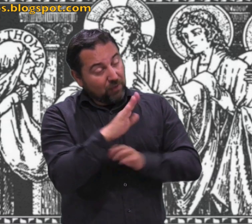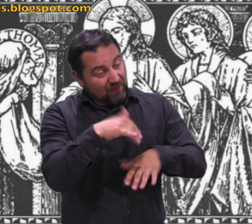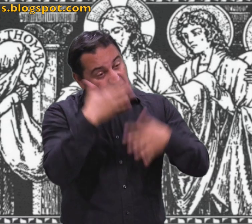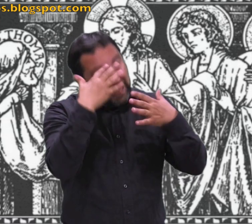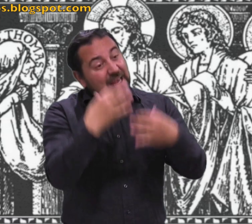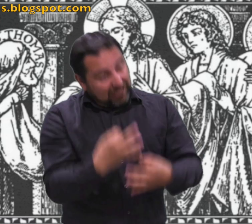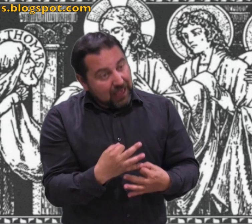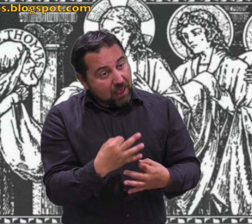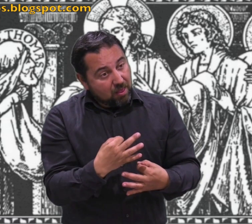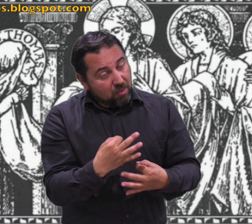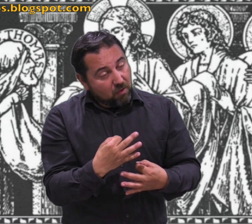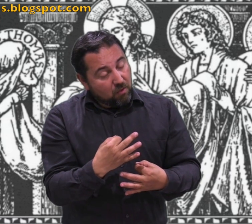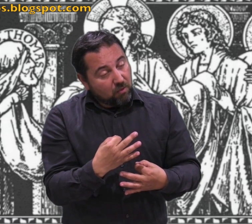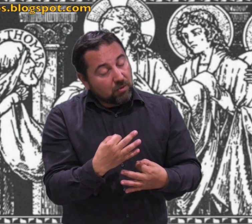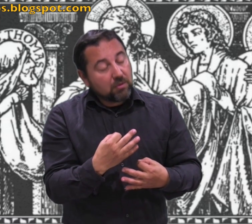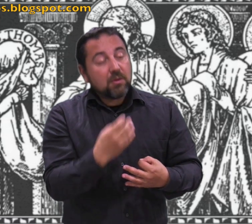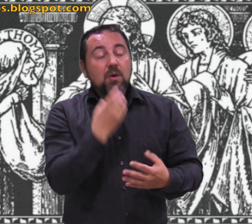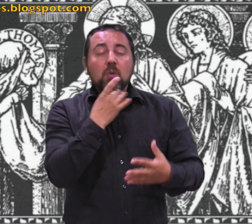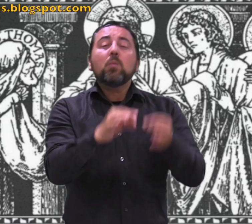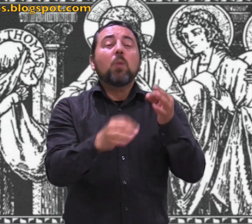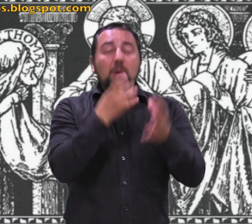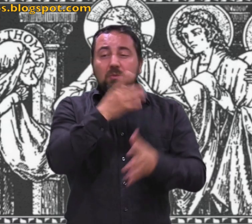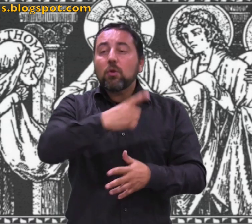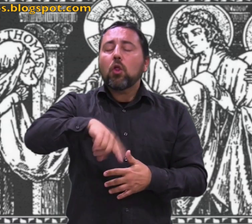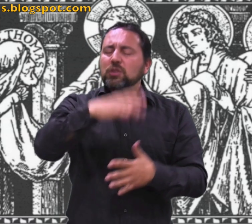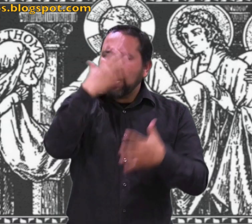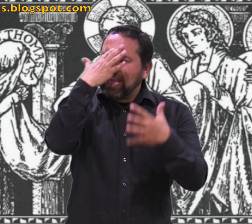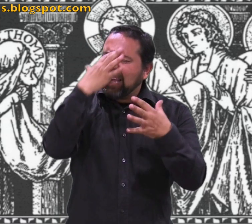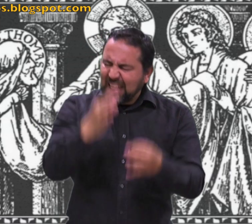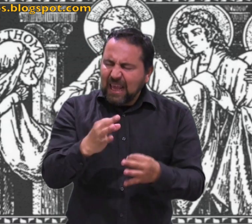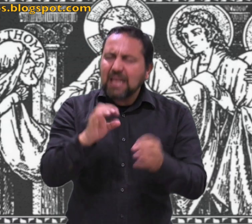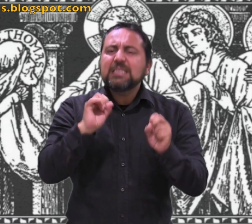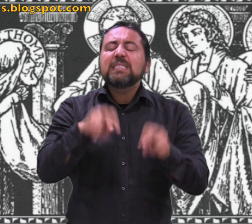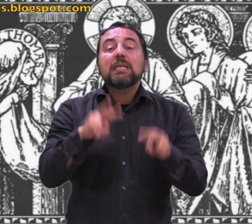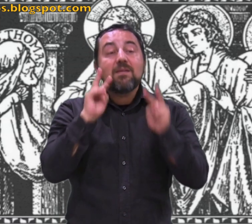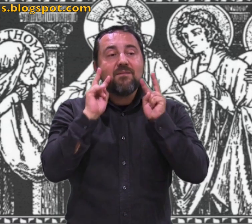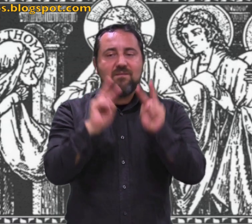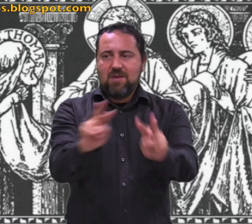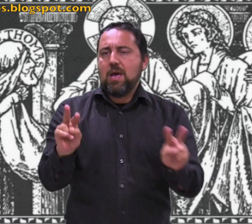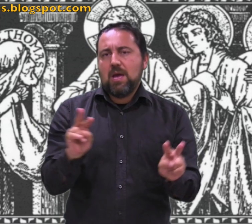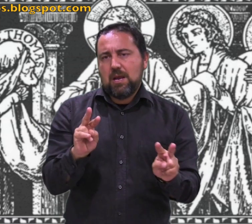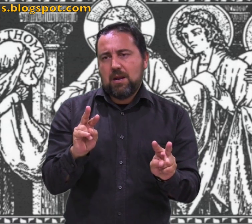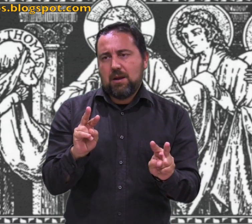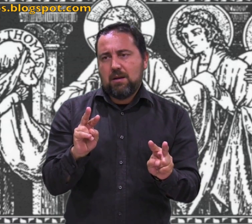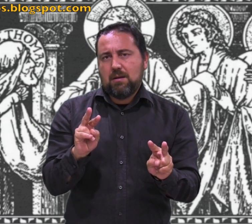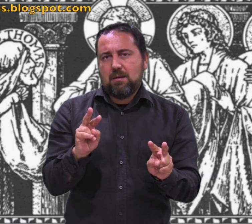Jesús le dijo, ¿por qué has visto, has creído? Bienaventurados los que crean sin haber visto.